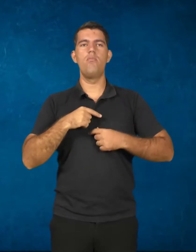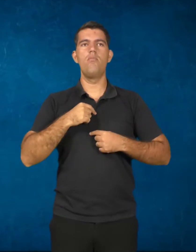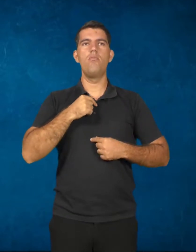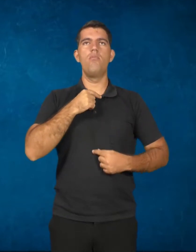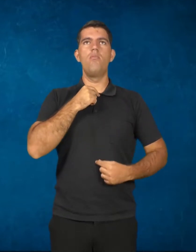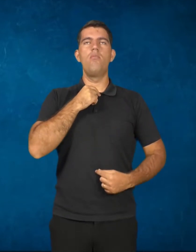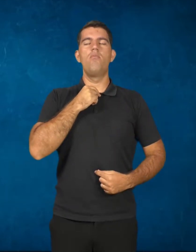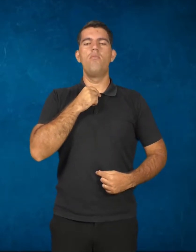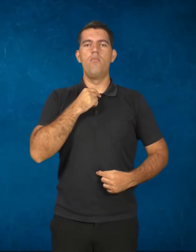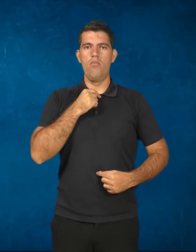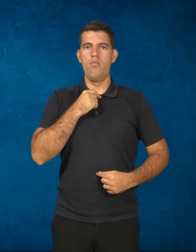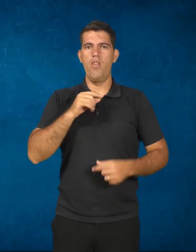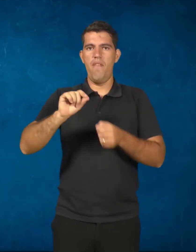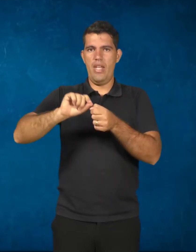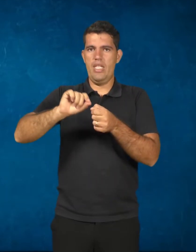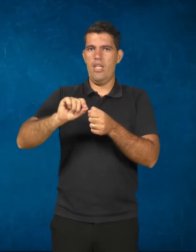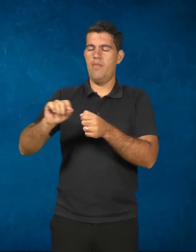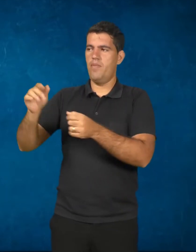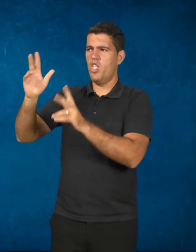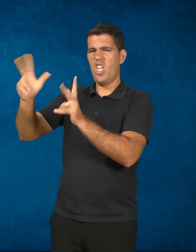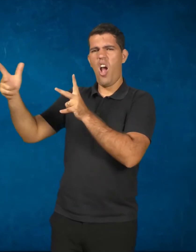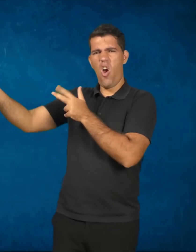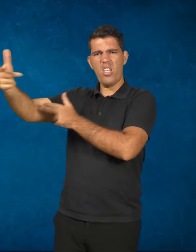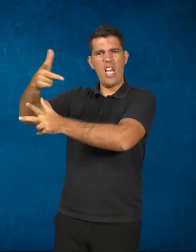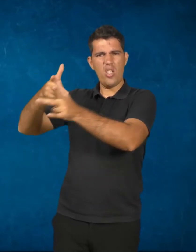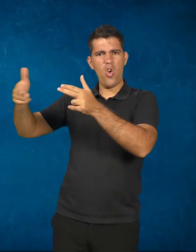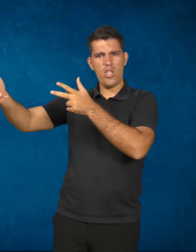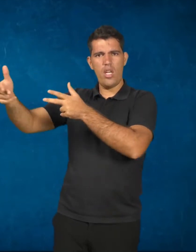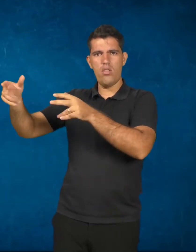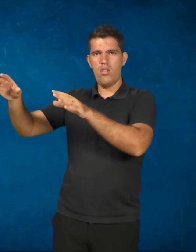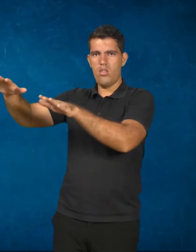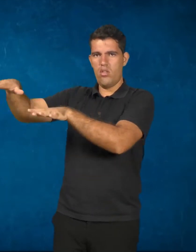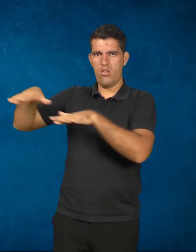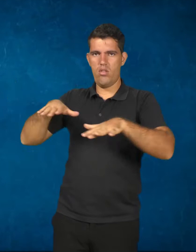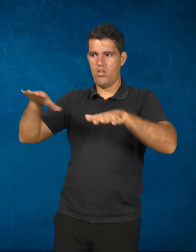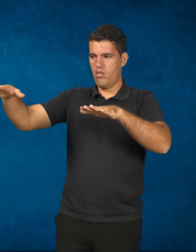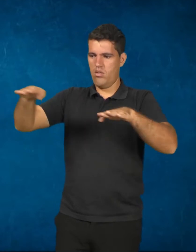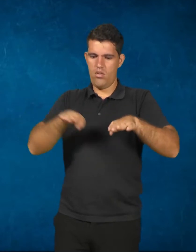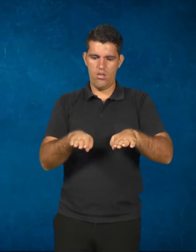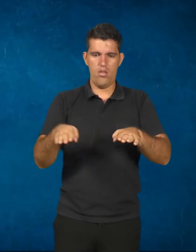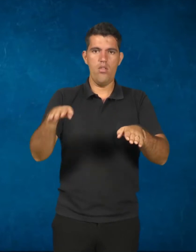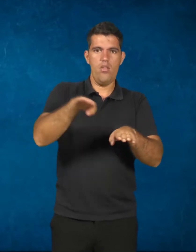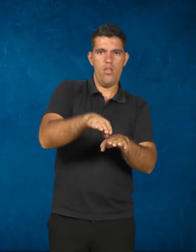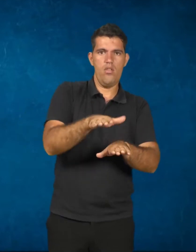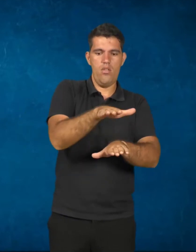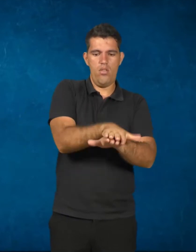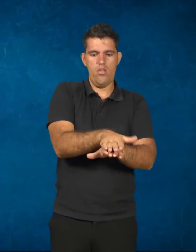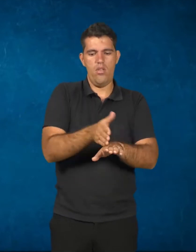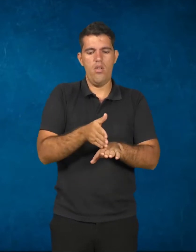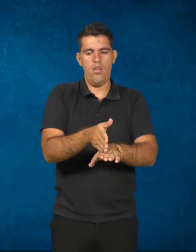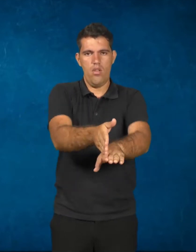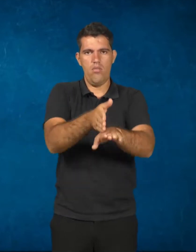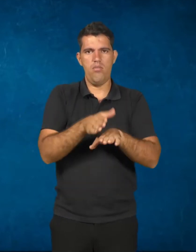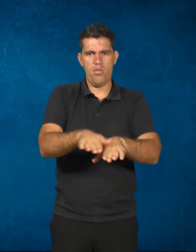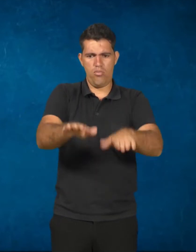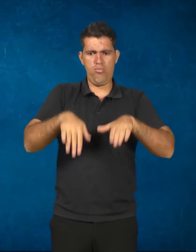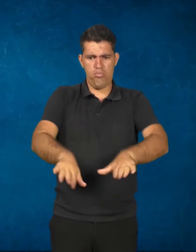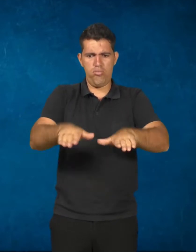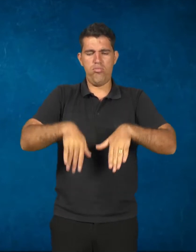Aqueles tecidos que já estão cortados, ela simplesmente vai fechar e costurar, e vai passar